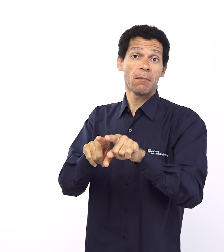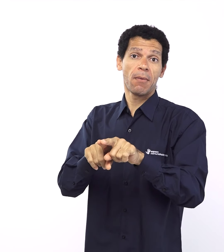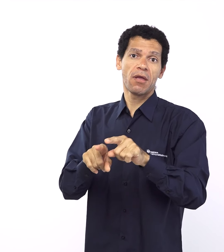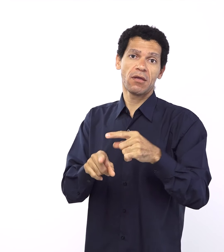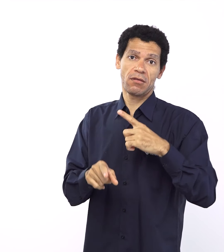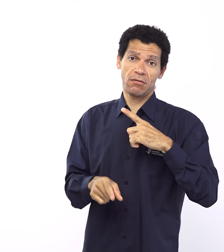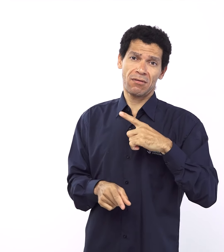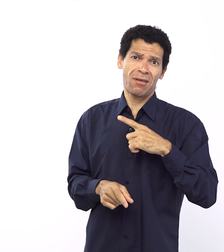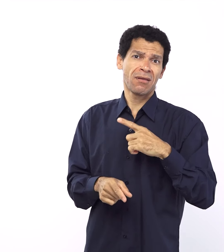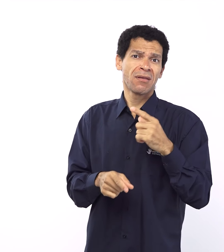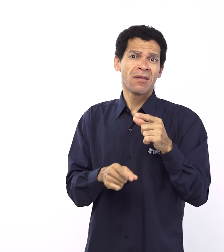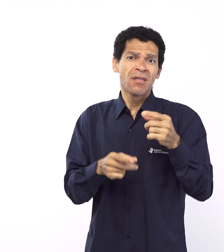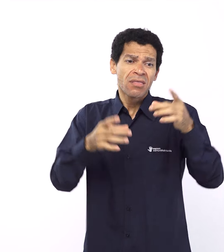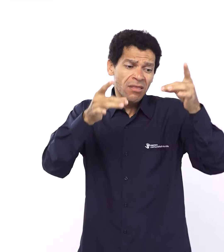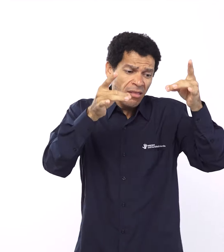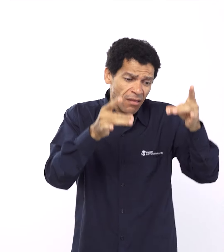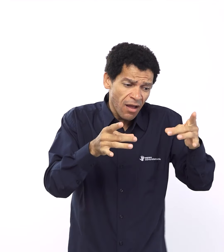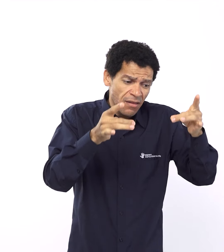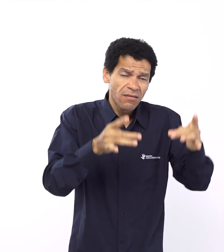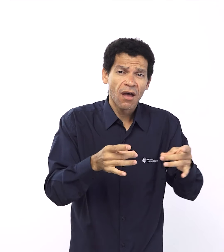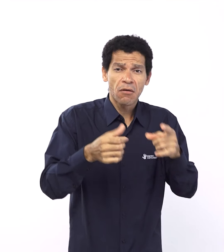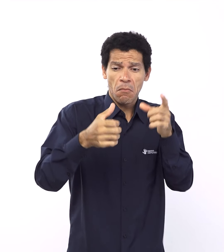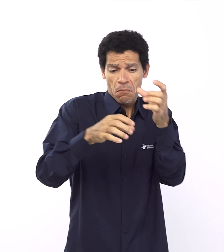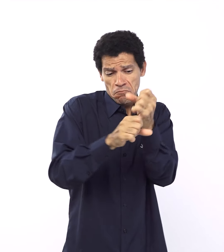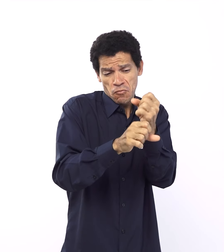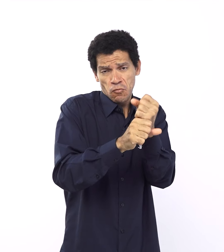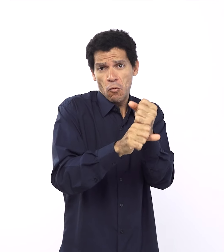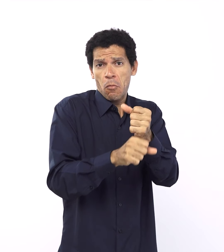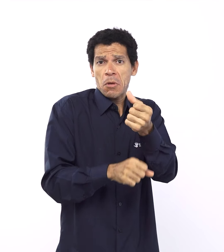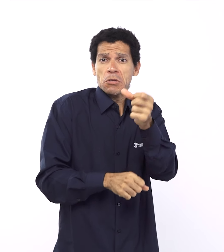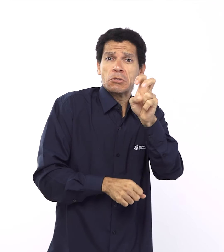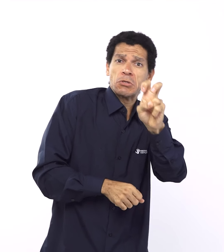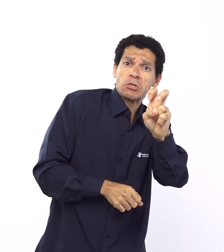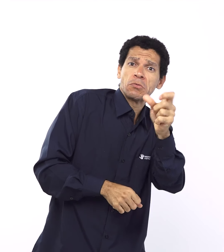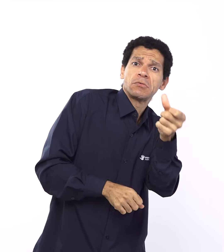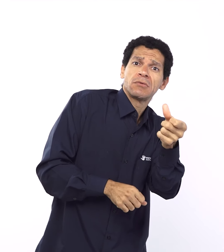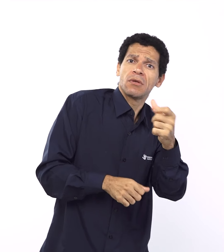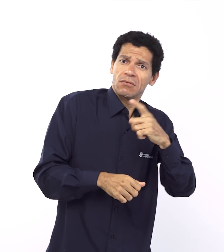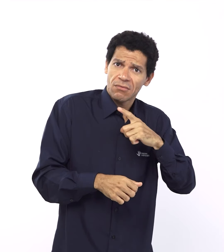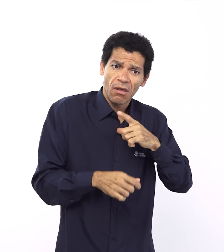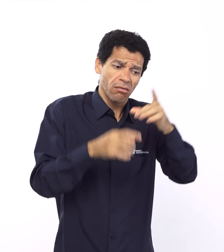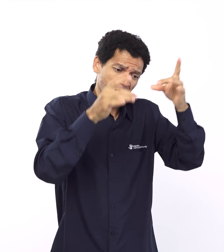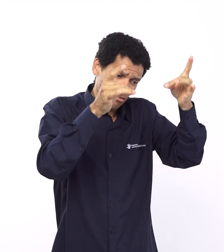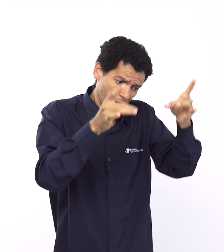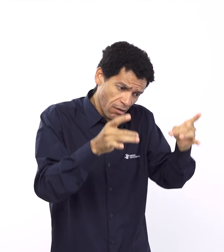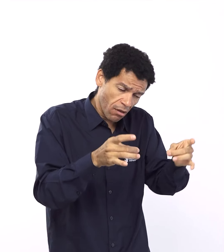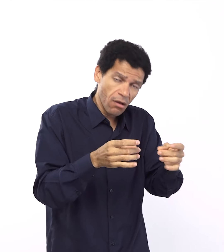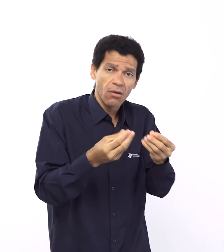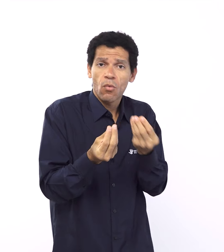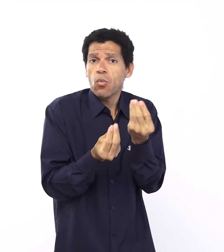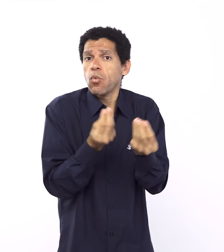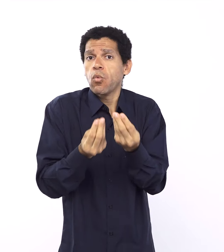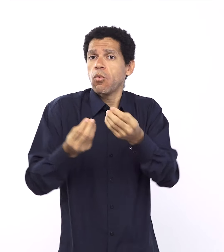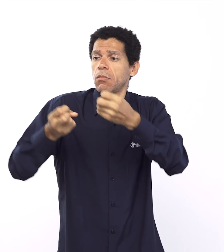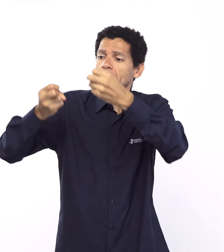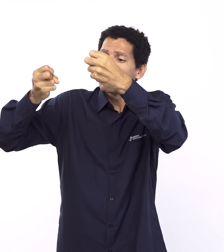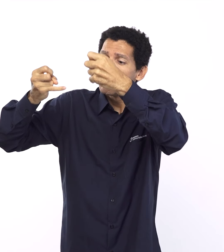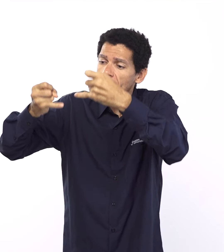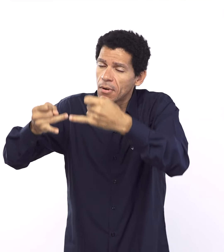quatro, tem mais dois. Outro elemento que tinha necessidade de ter numa aliança feita no mundo conhecido